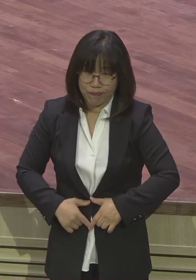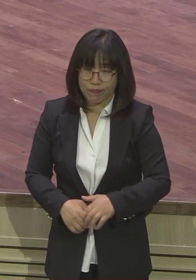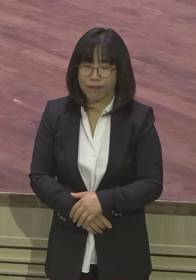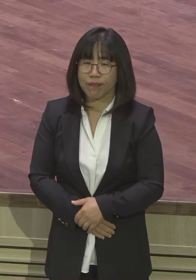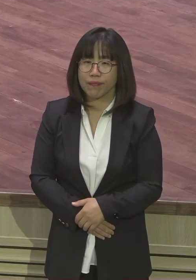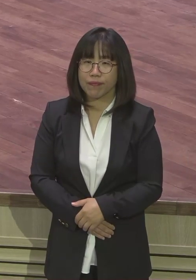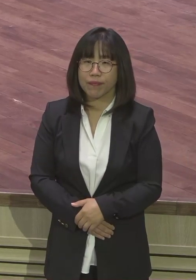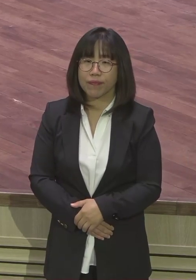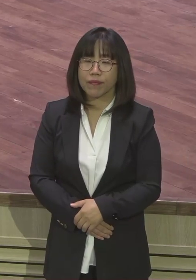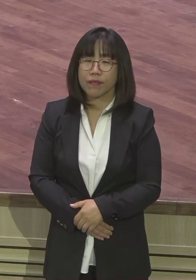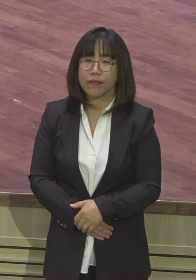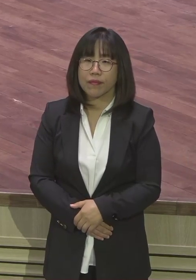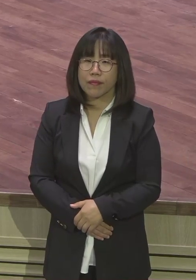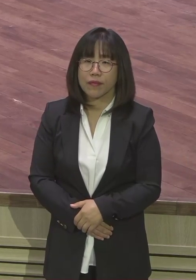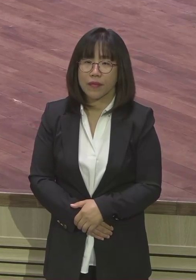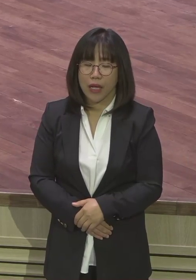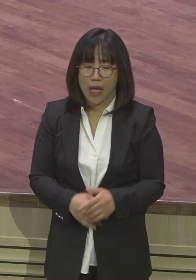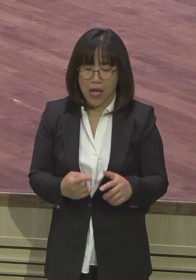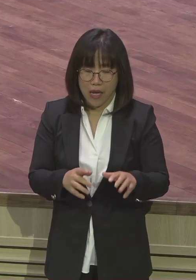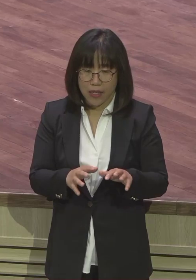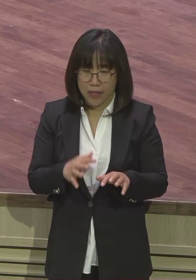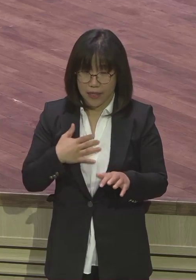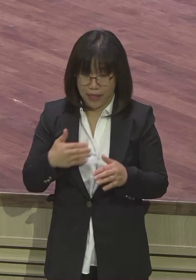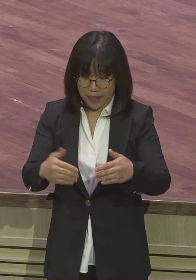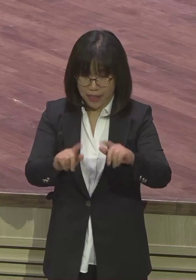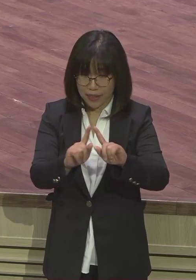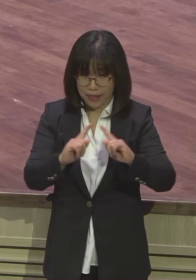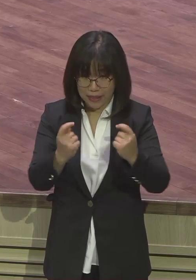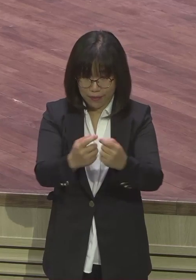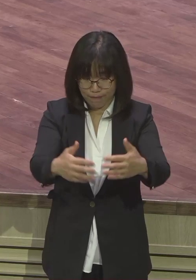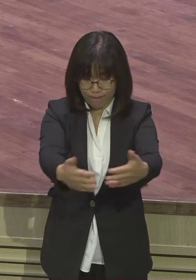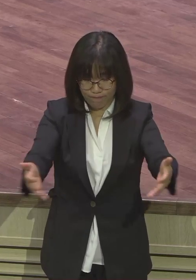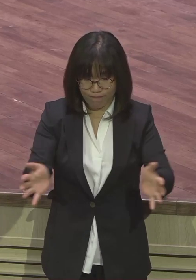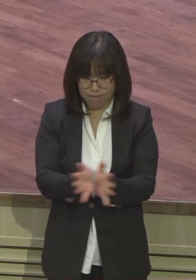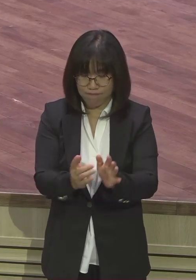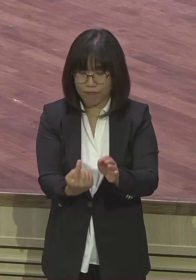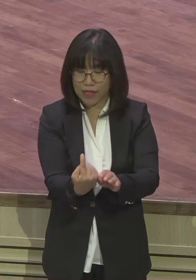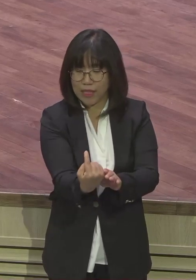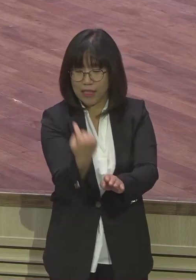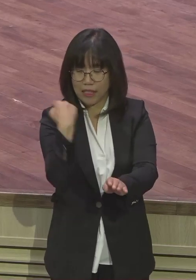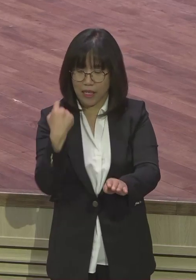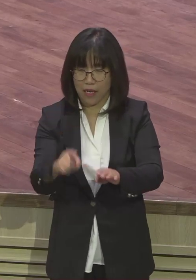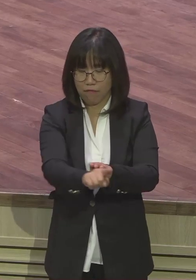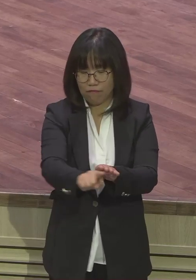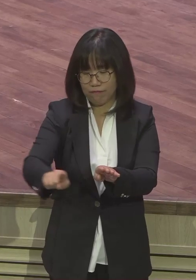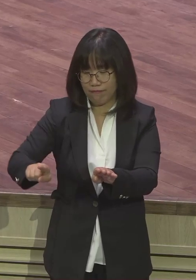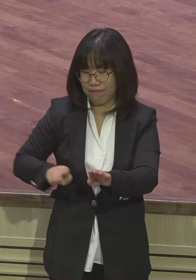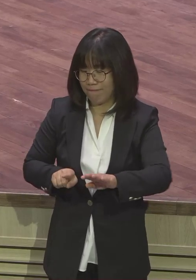이후에 야곱은 이제 제일 앞에 맨 앞에 당당하게 나가서 형을 만납니다